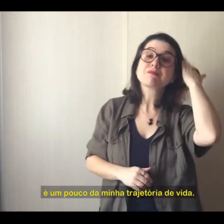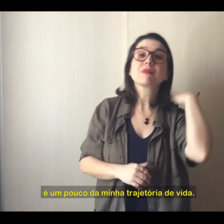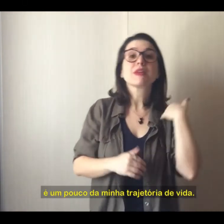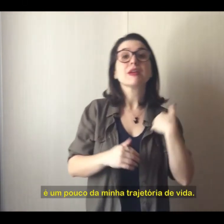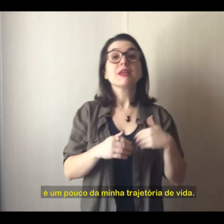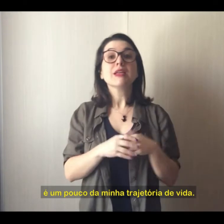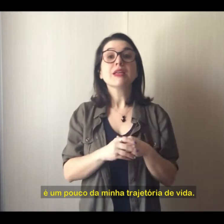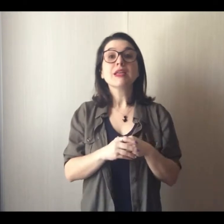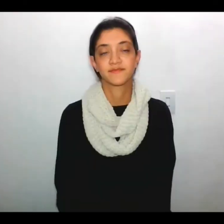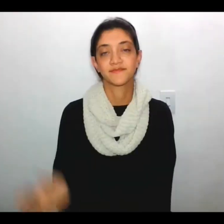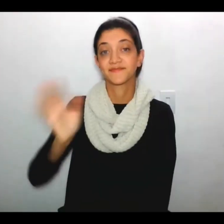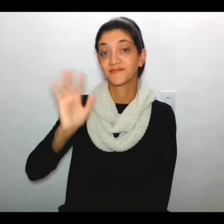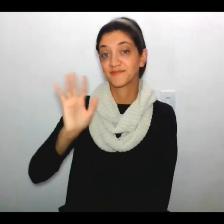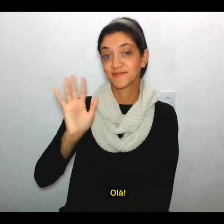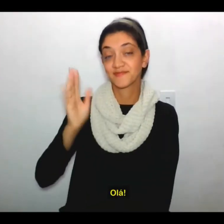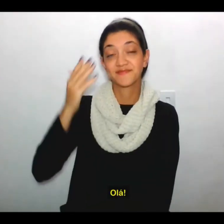de vida. Olá,